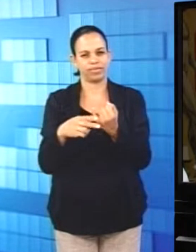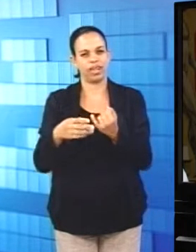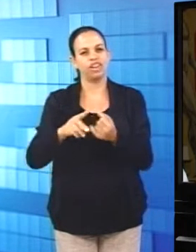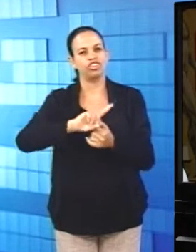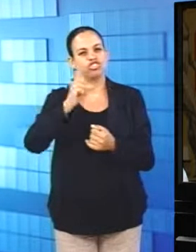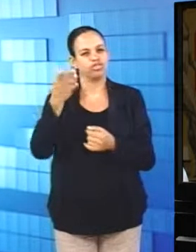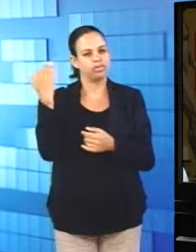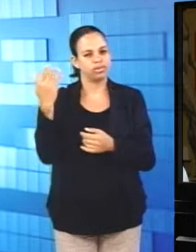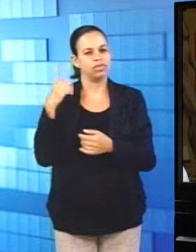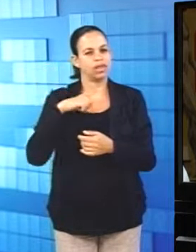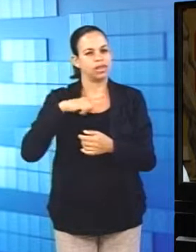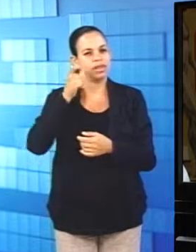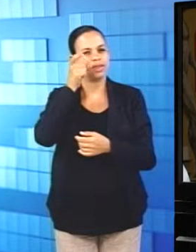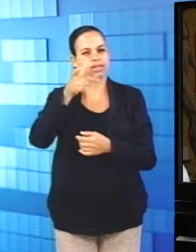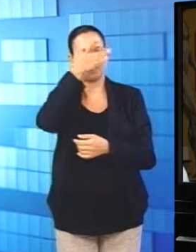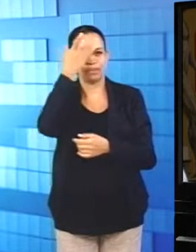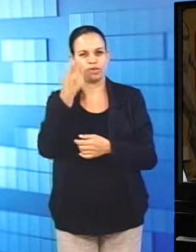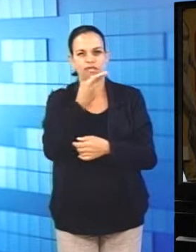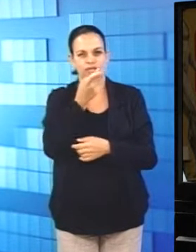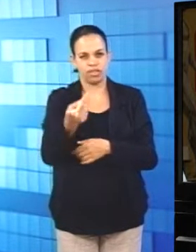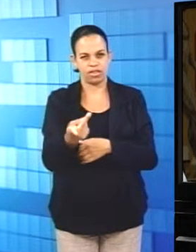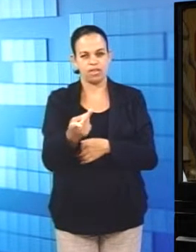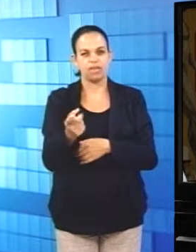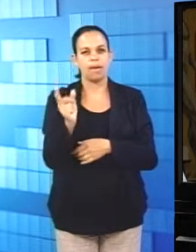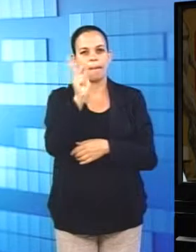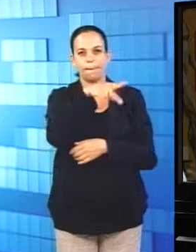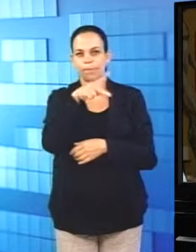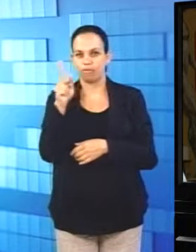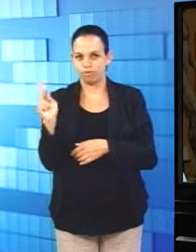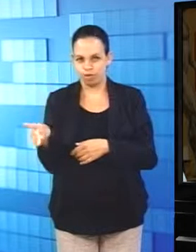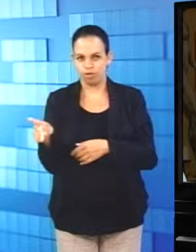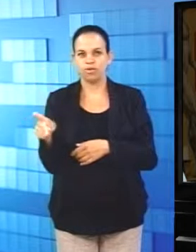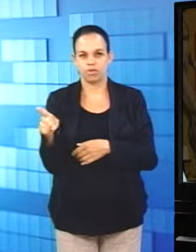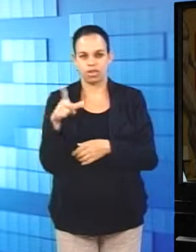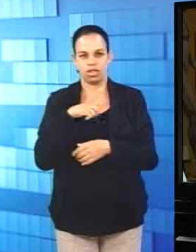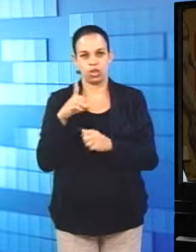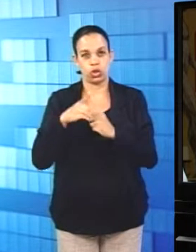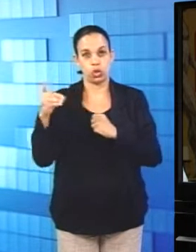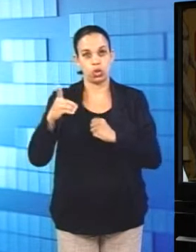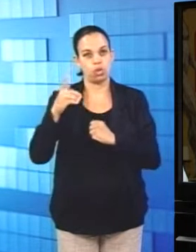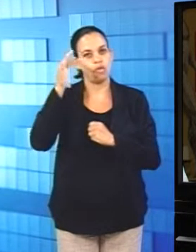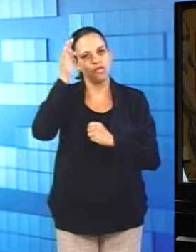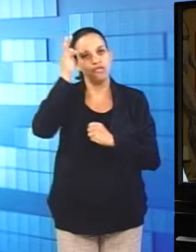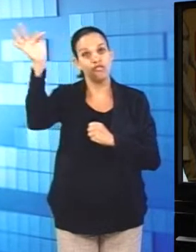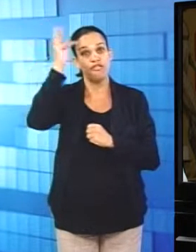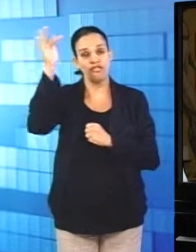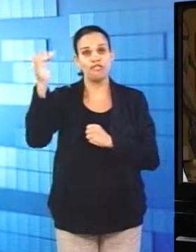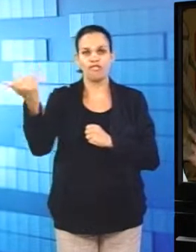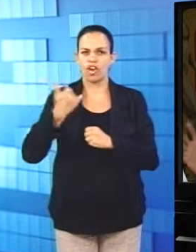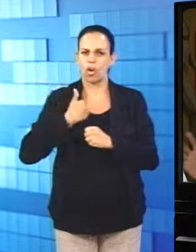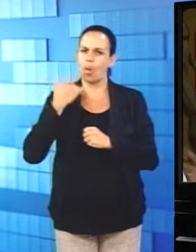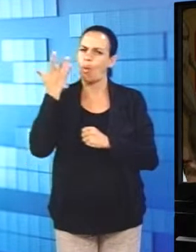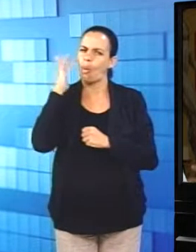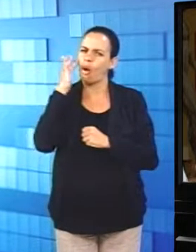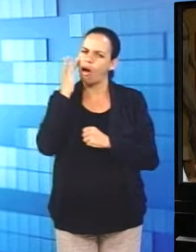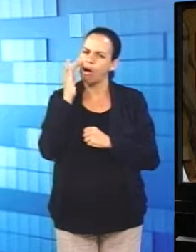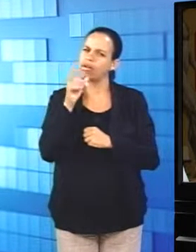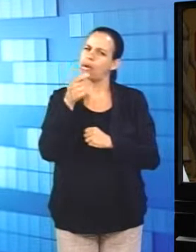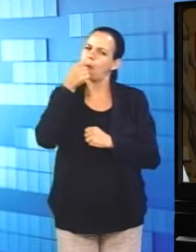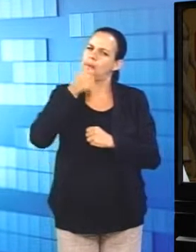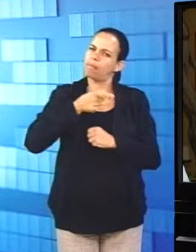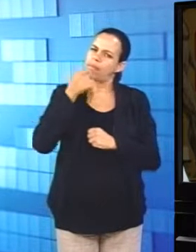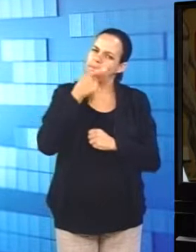mais interessantes, sabe? Desde um professor, um doutor em filosofia, que ele disse que achou bem humorada a